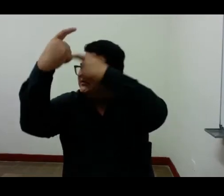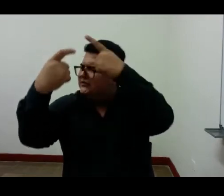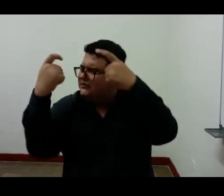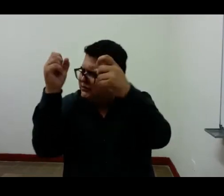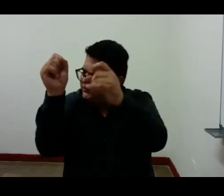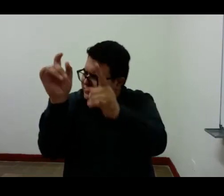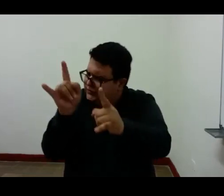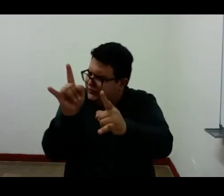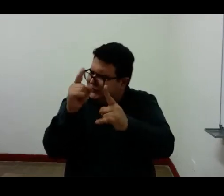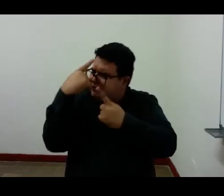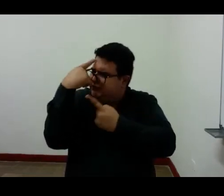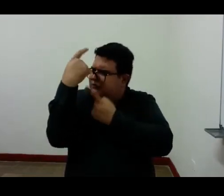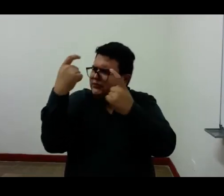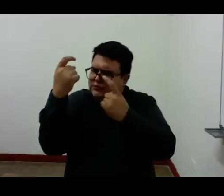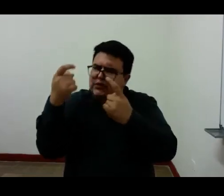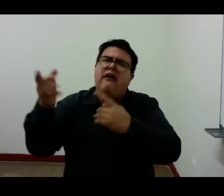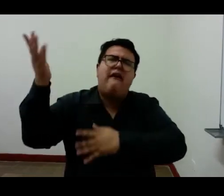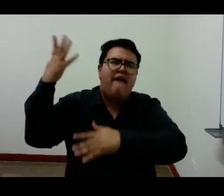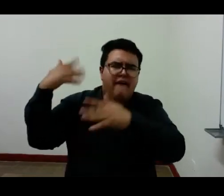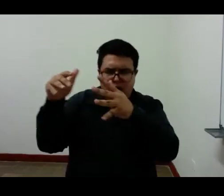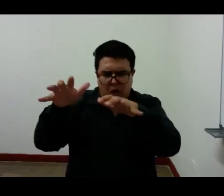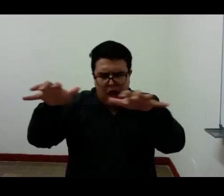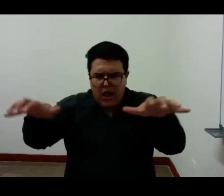hombres hicieron uso de él